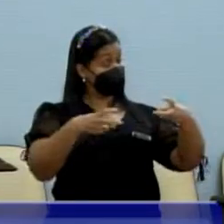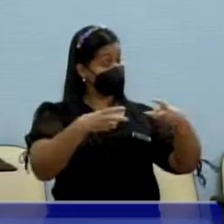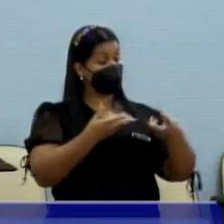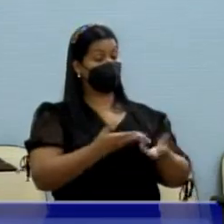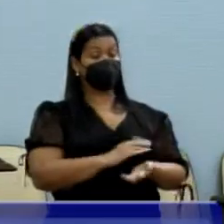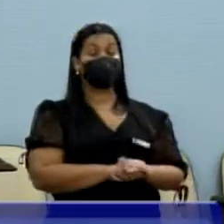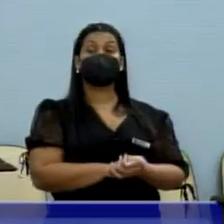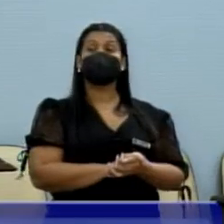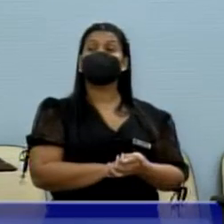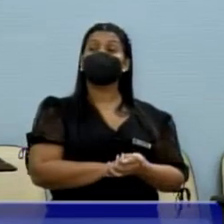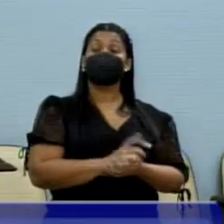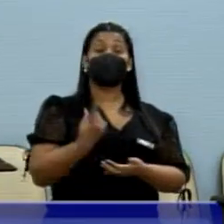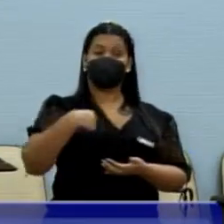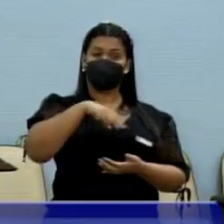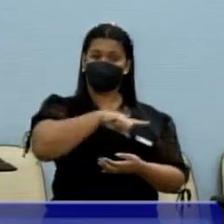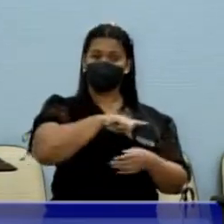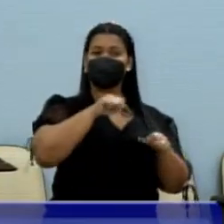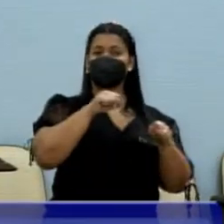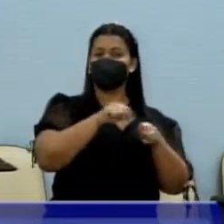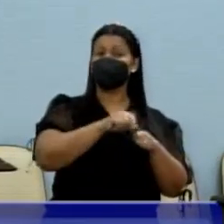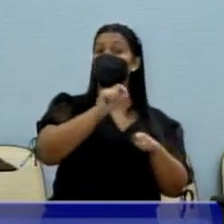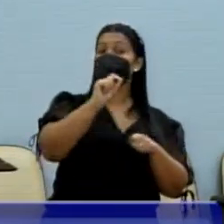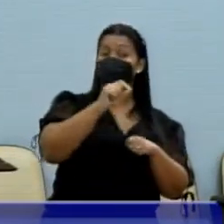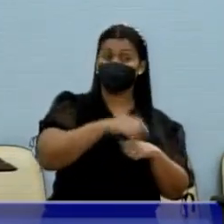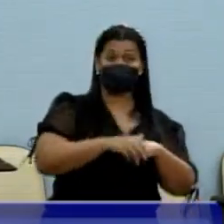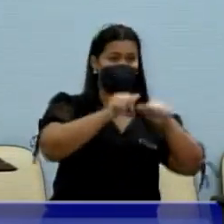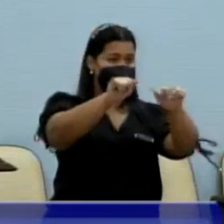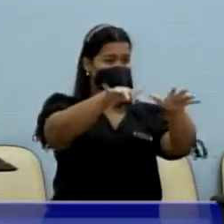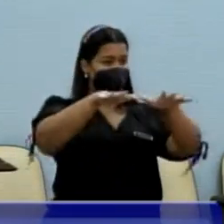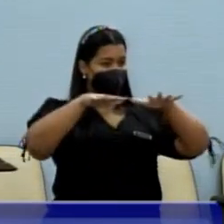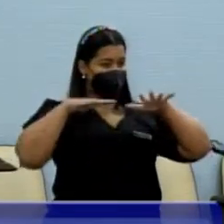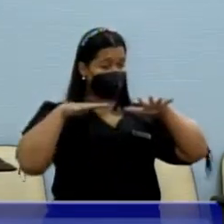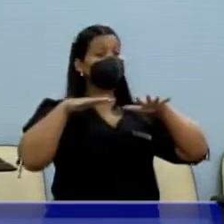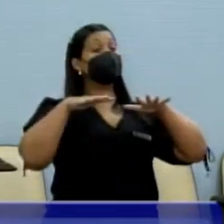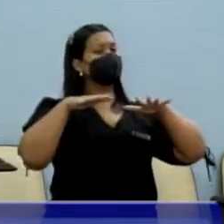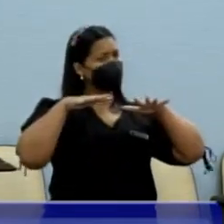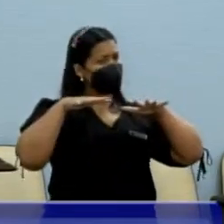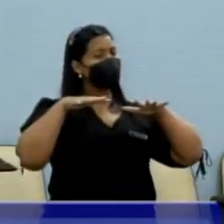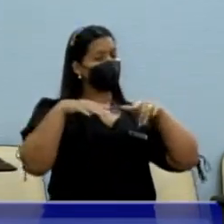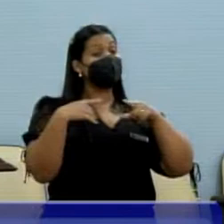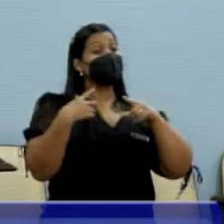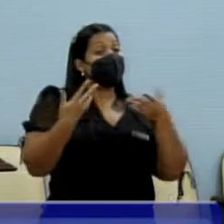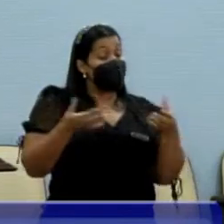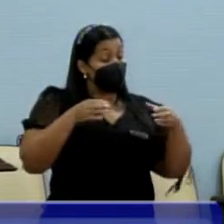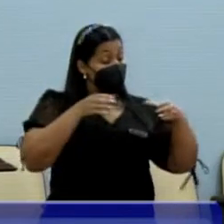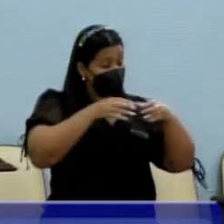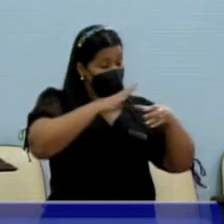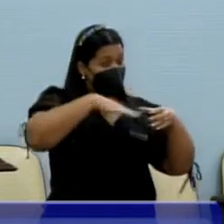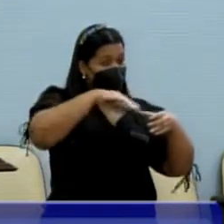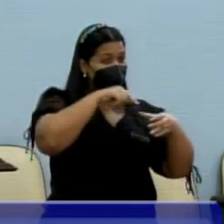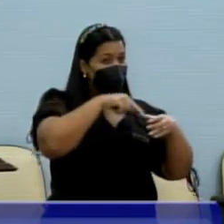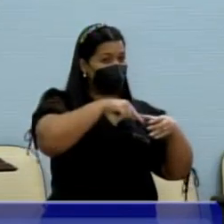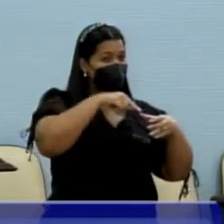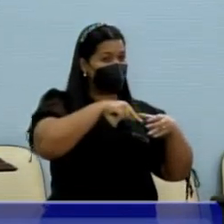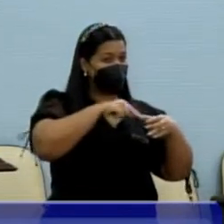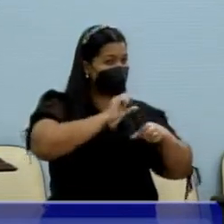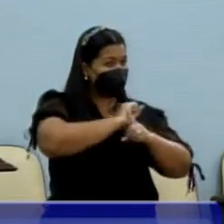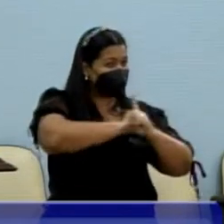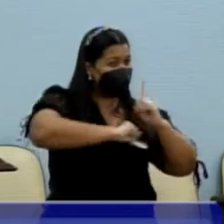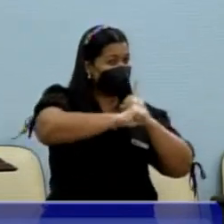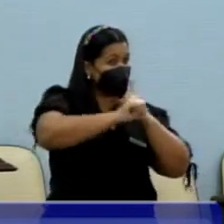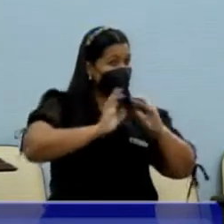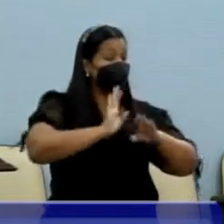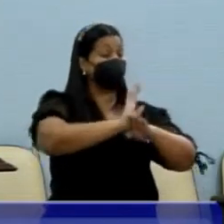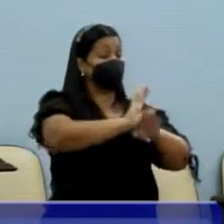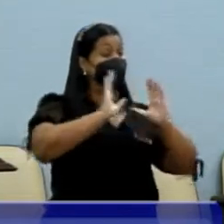Bom, nós fizemos uma audiência pública pela comissão da assistência social,